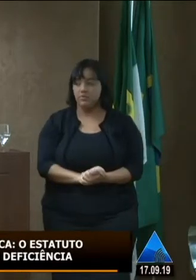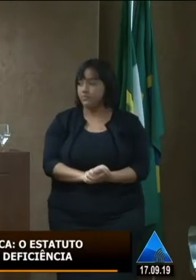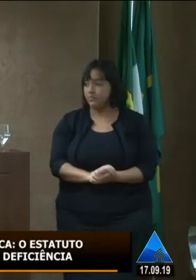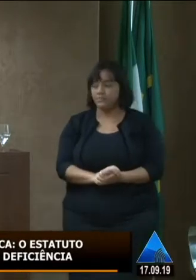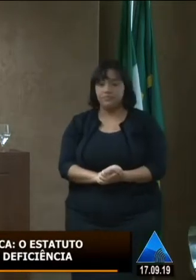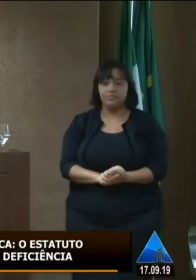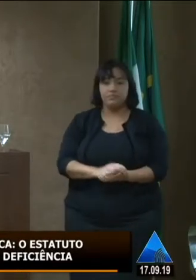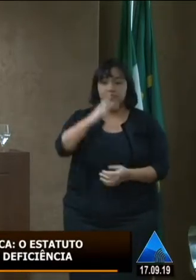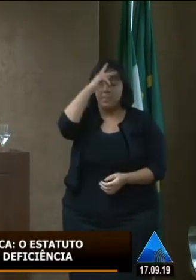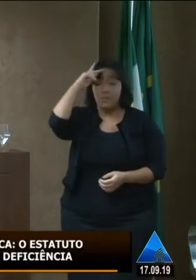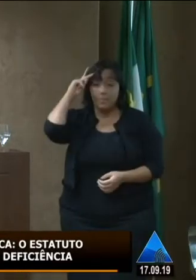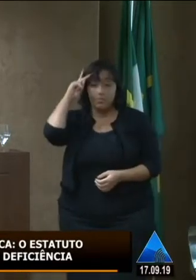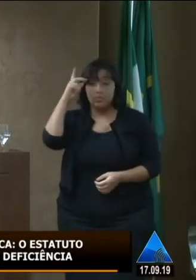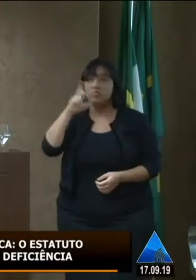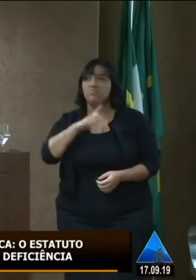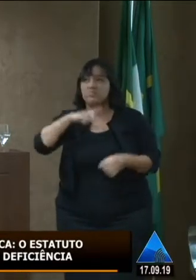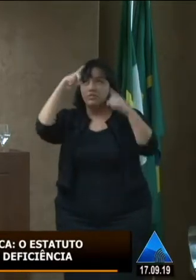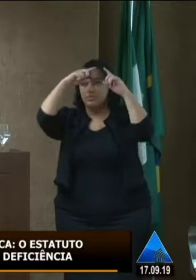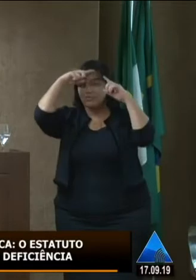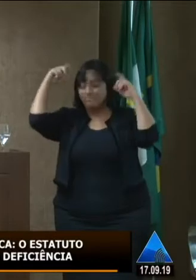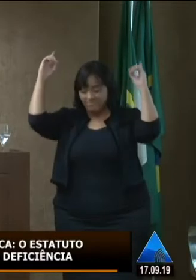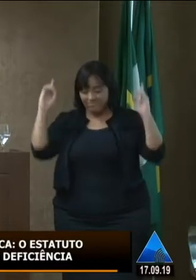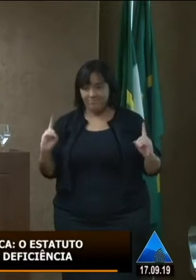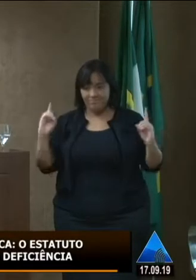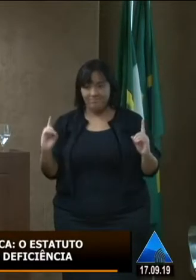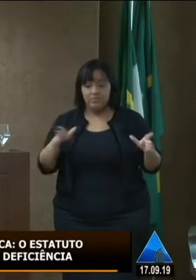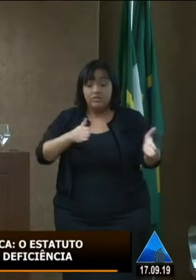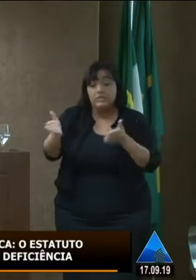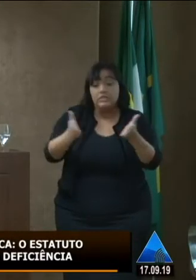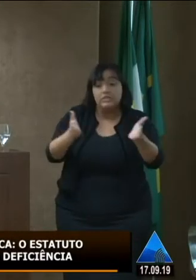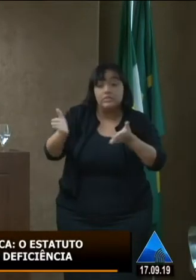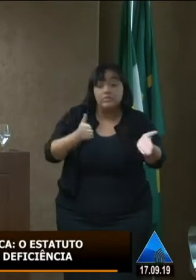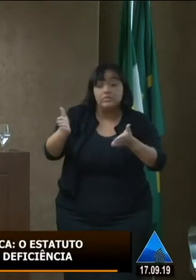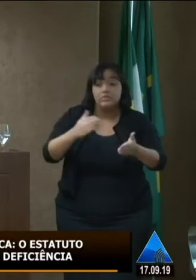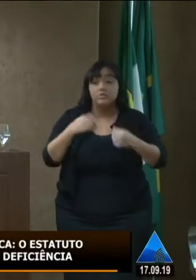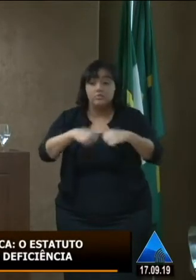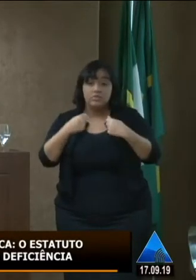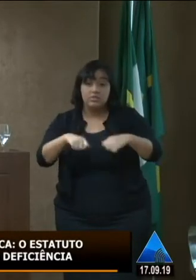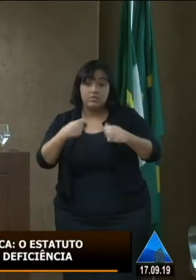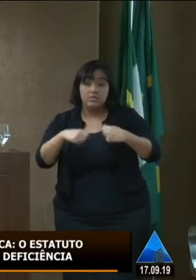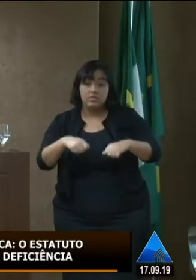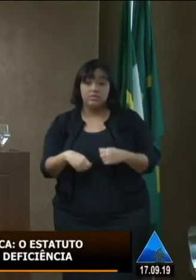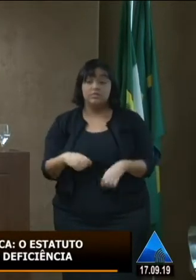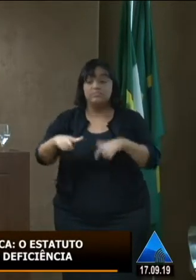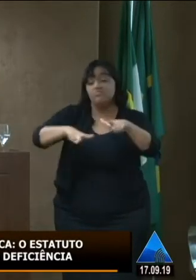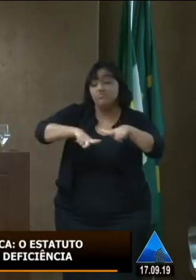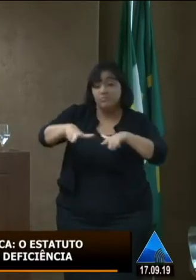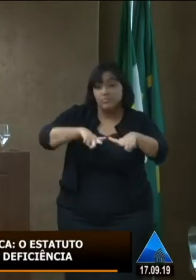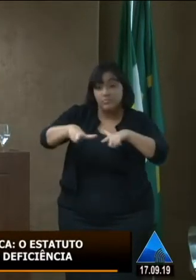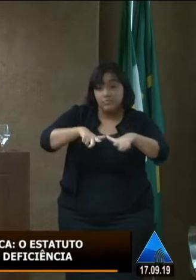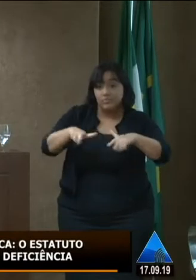imensa de pessoas com deficiência que necessitam de acessibilidade necessitam de uma política de emprego e renda